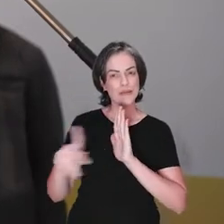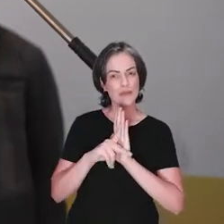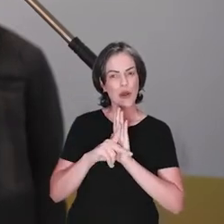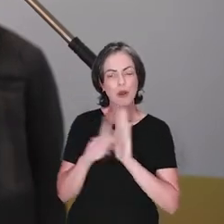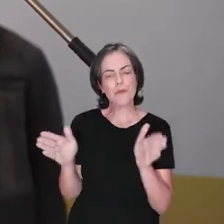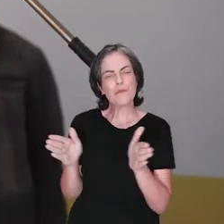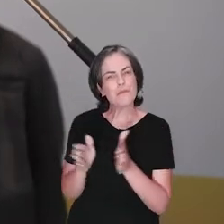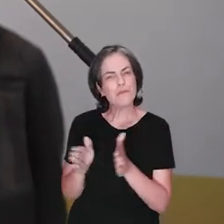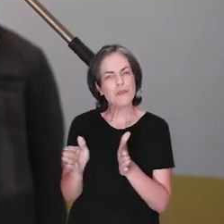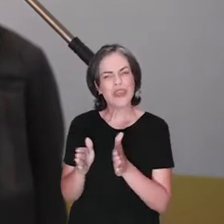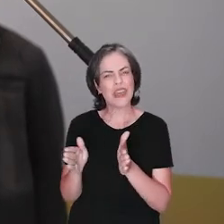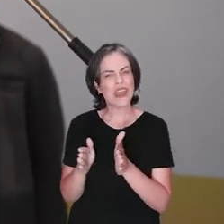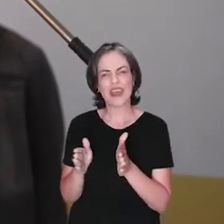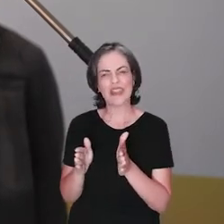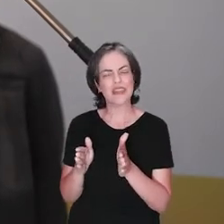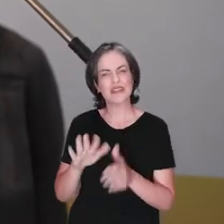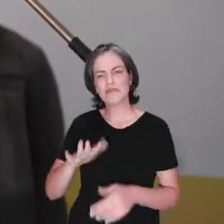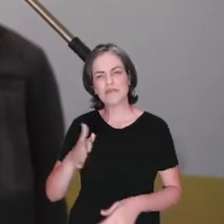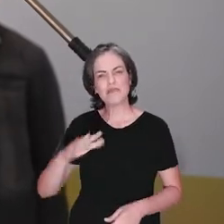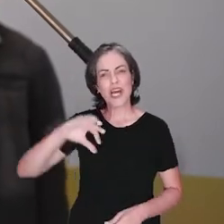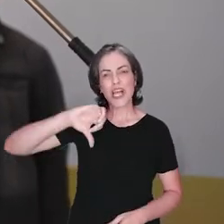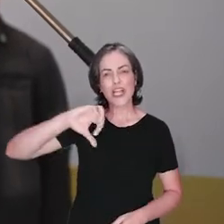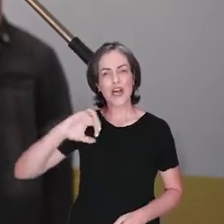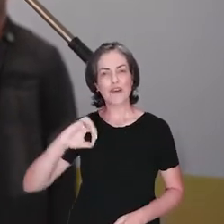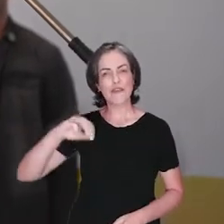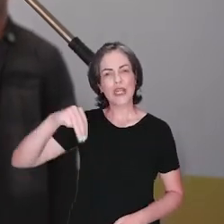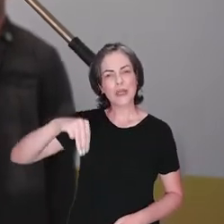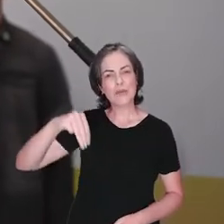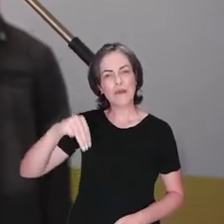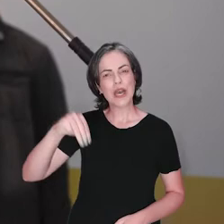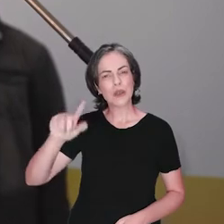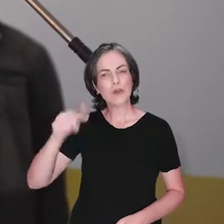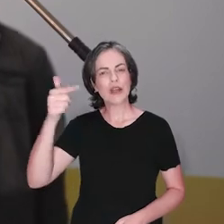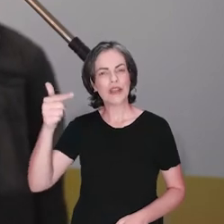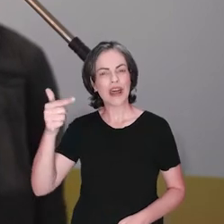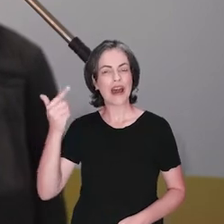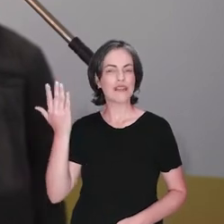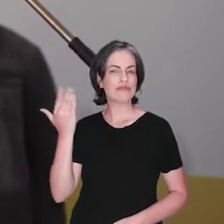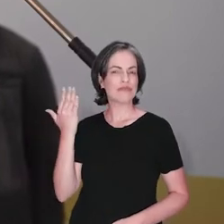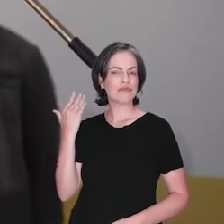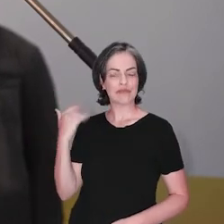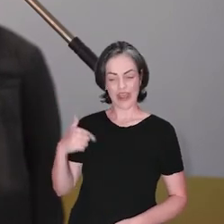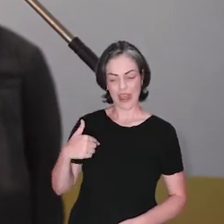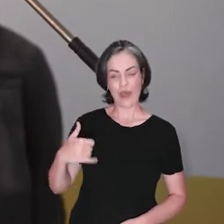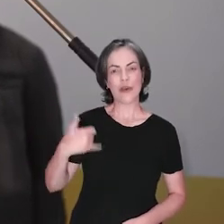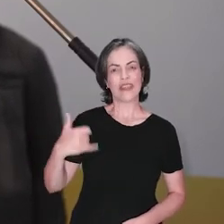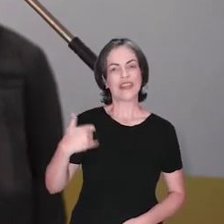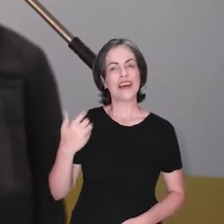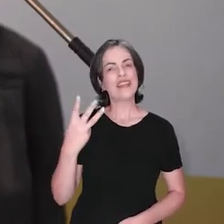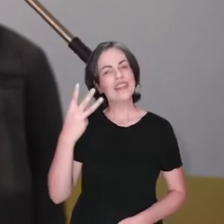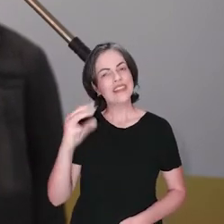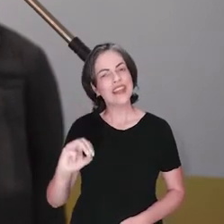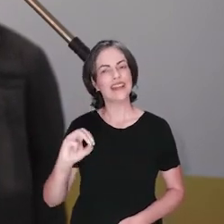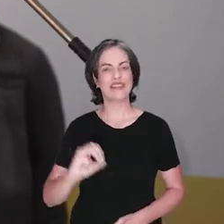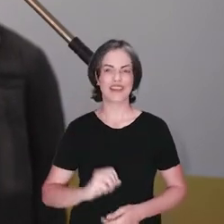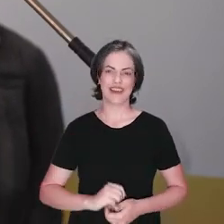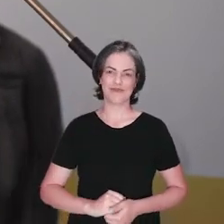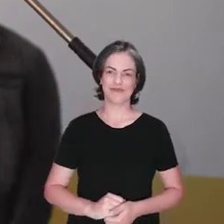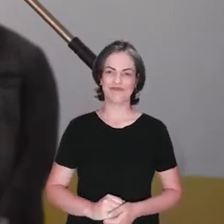casa, que não passava de 90 metros quadrados, quando eu já tinha 30 anos de idade.